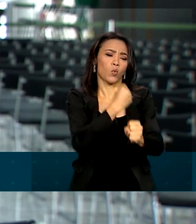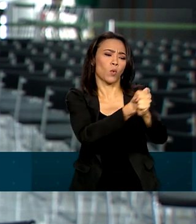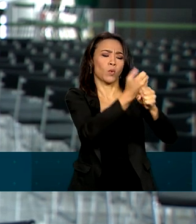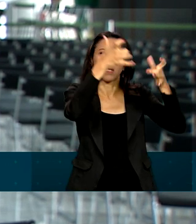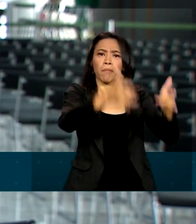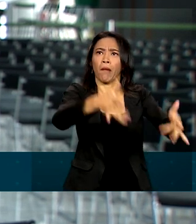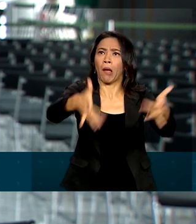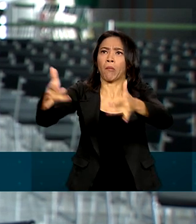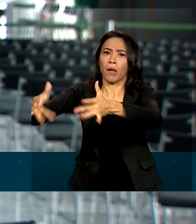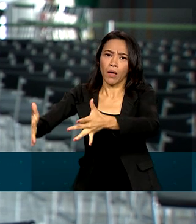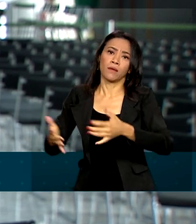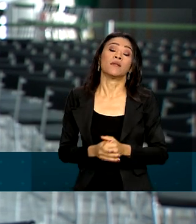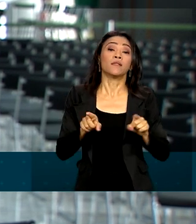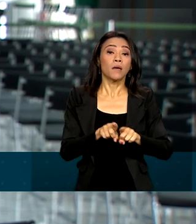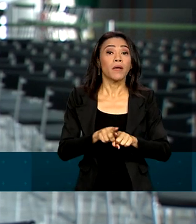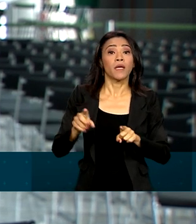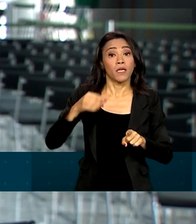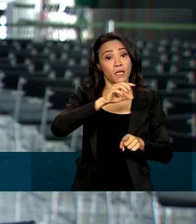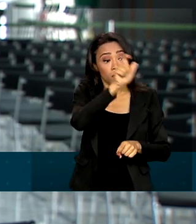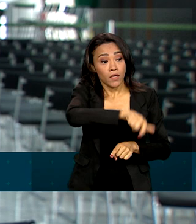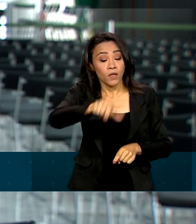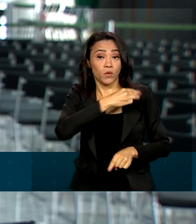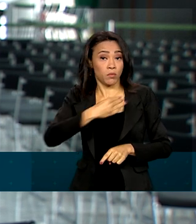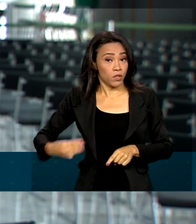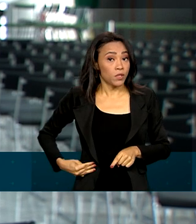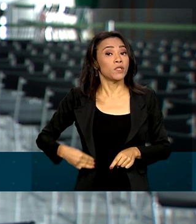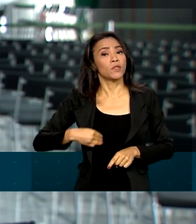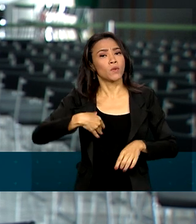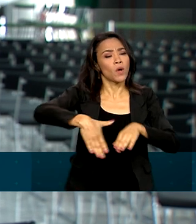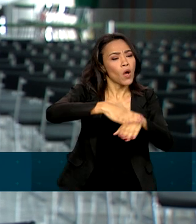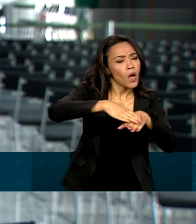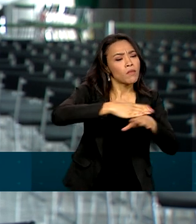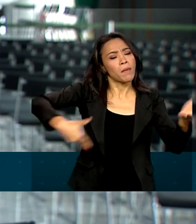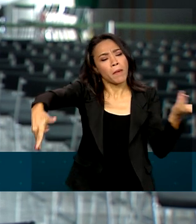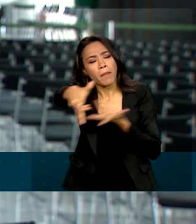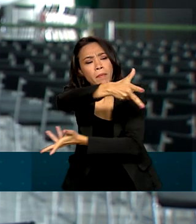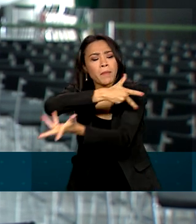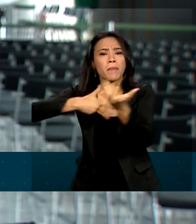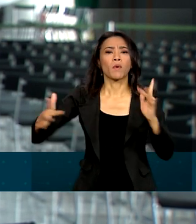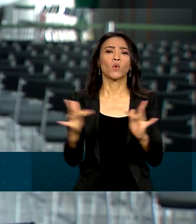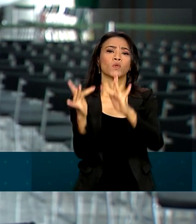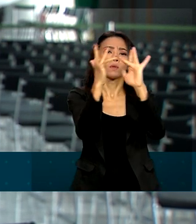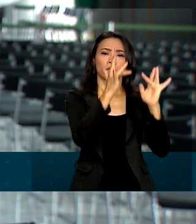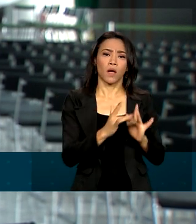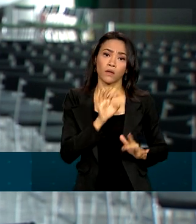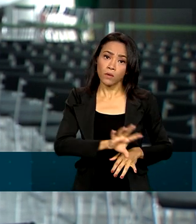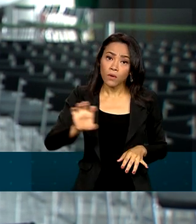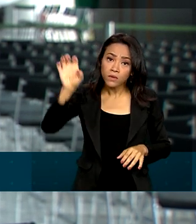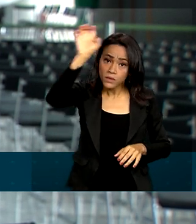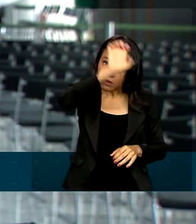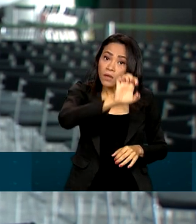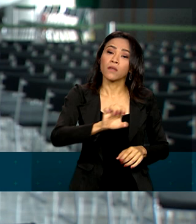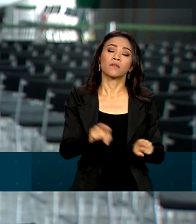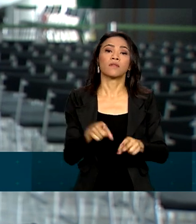um entendimento entre os ministros sobre a importância de se retomar o relacionamento federativo entre os estados, com os estados